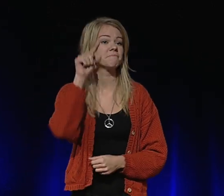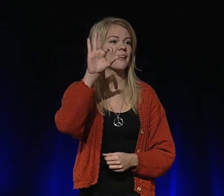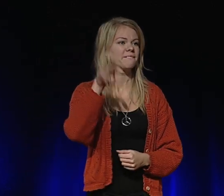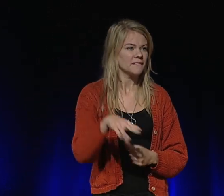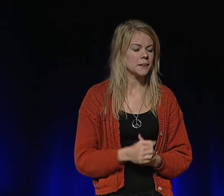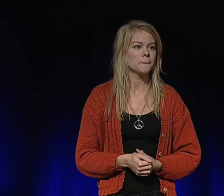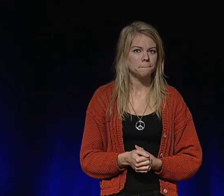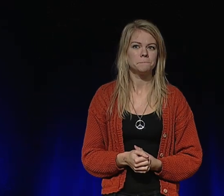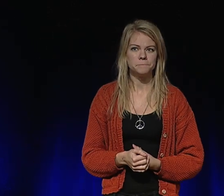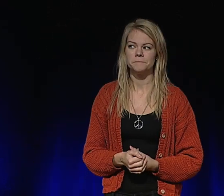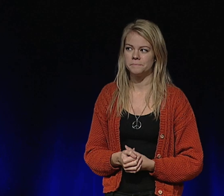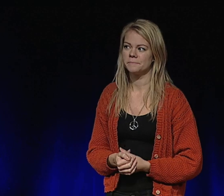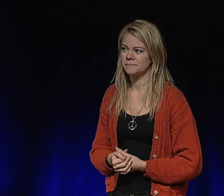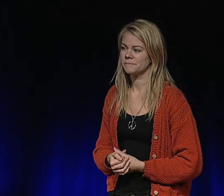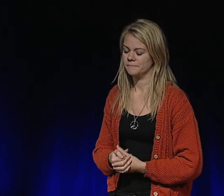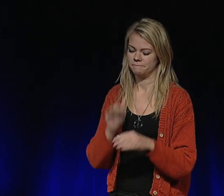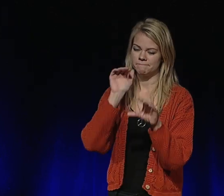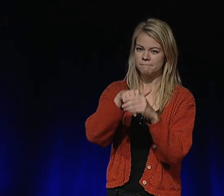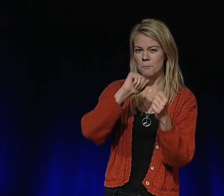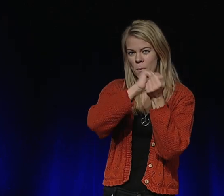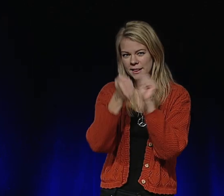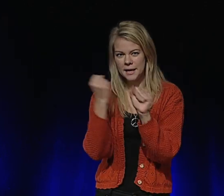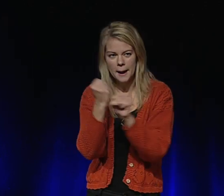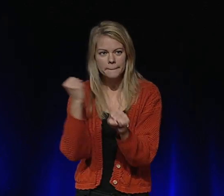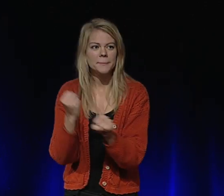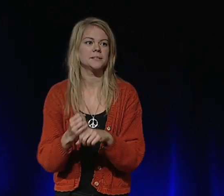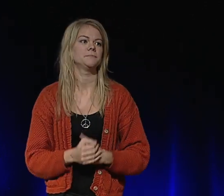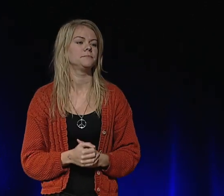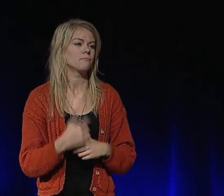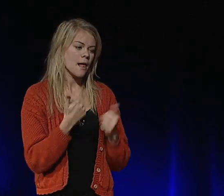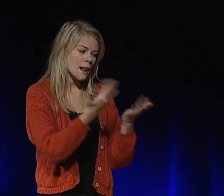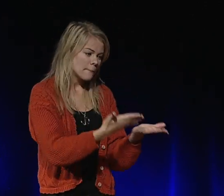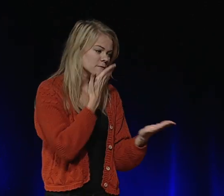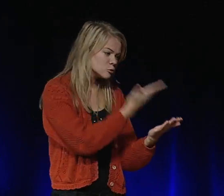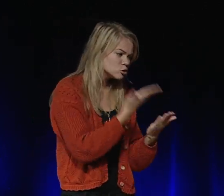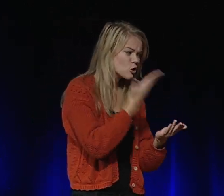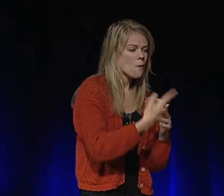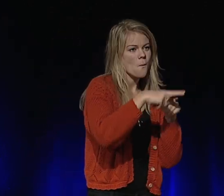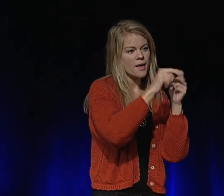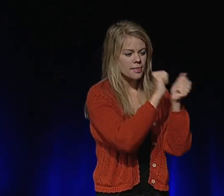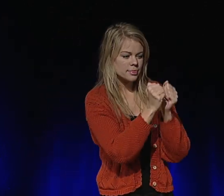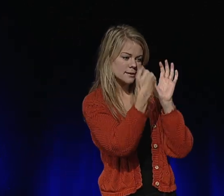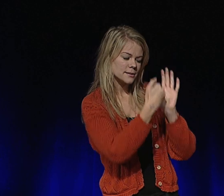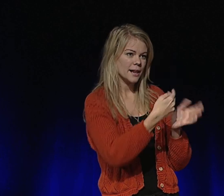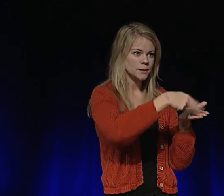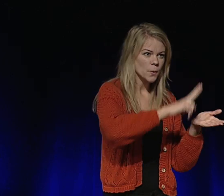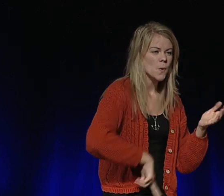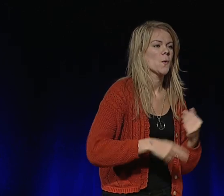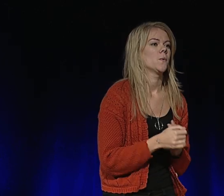Så, där var jag i FN. Jag deltog i politiska möten. Lämnade förslag på ändringar i